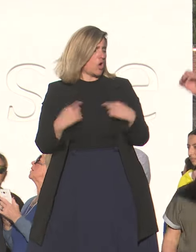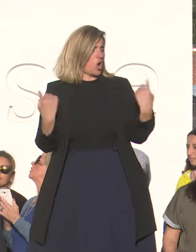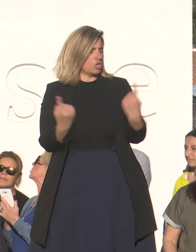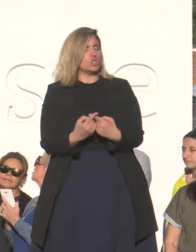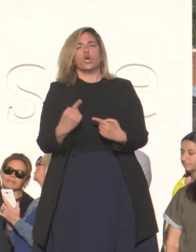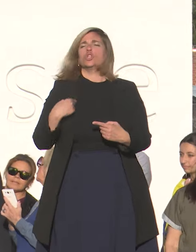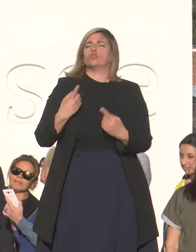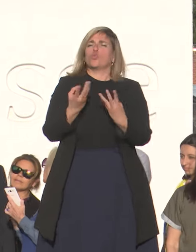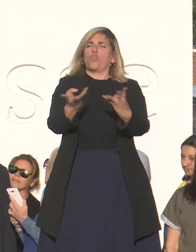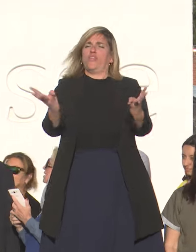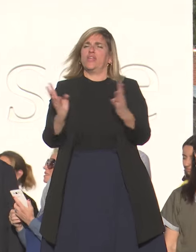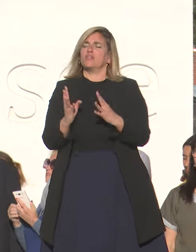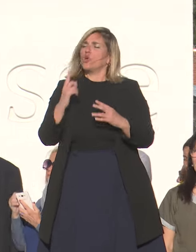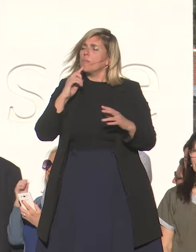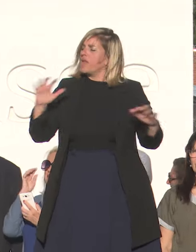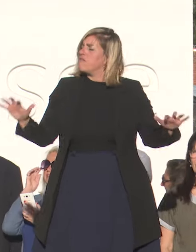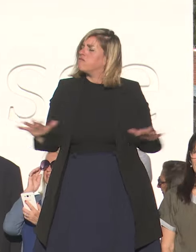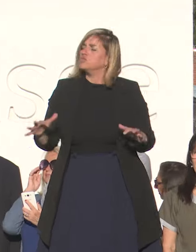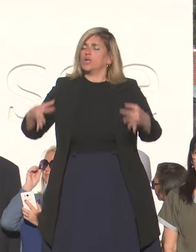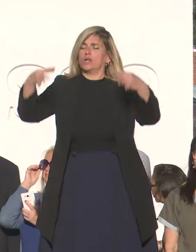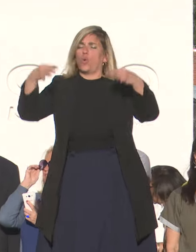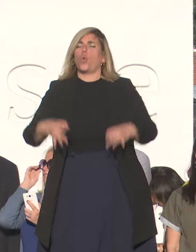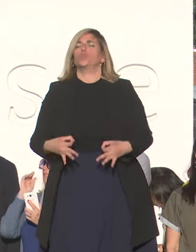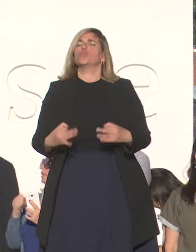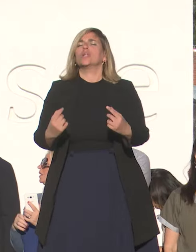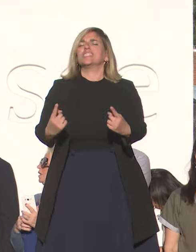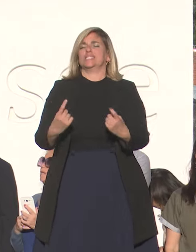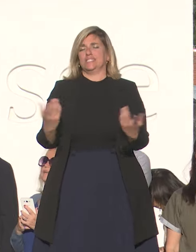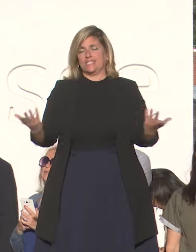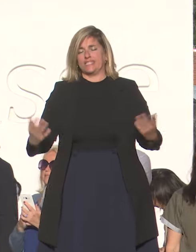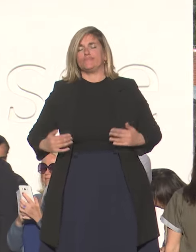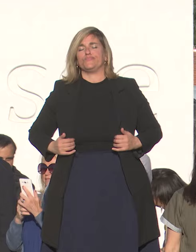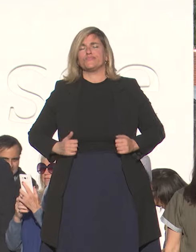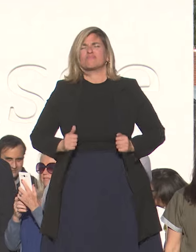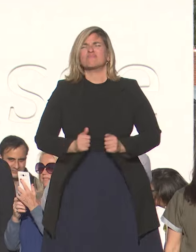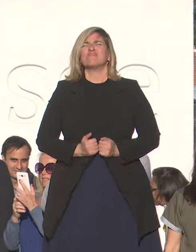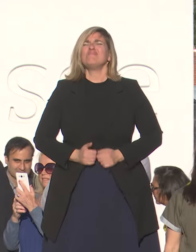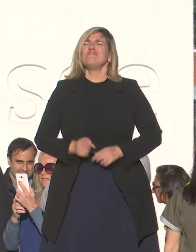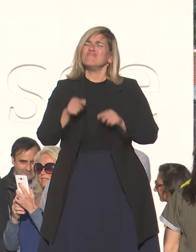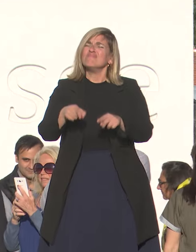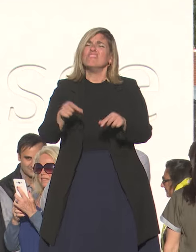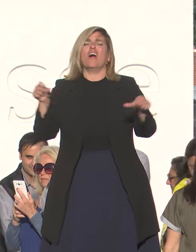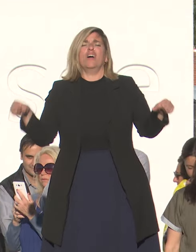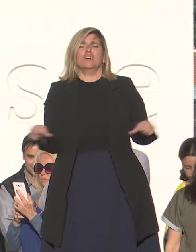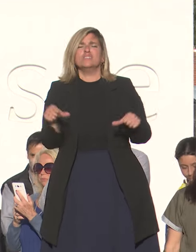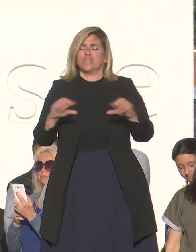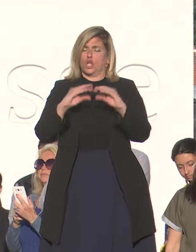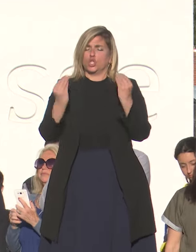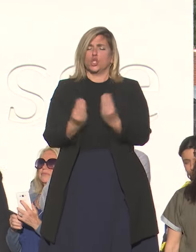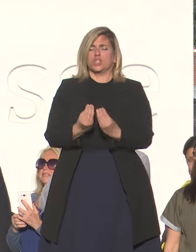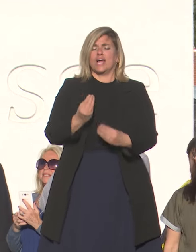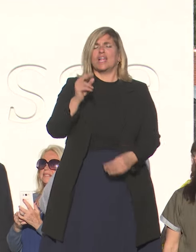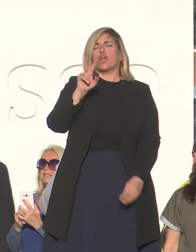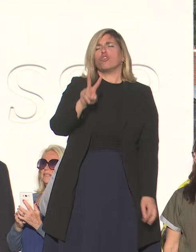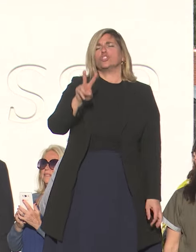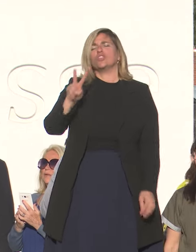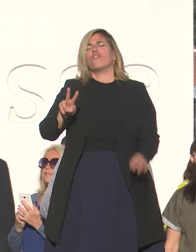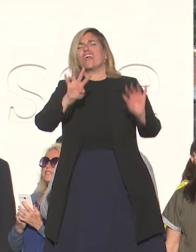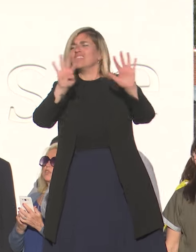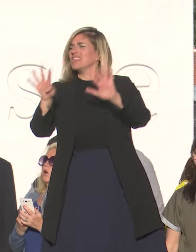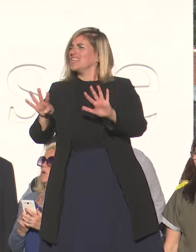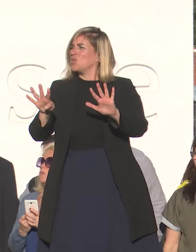directorio para tener el personal justo que se necesita. Y es así que se incorporaron 229